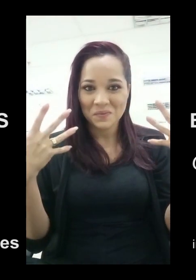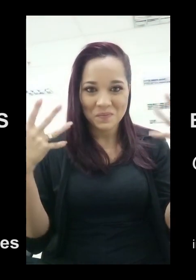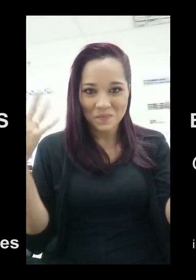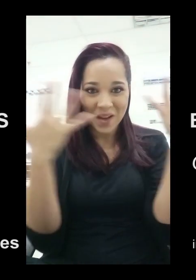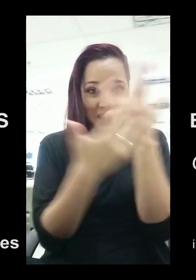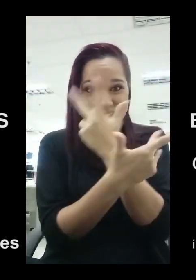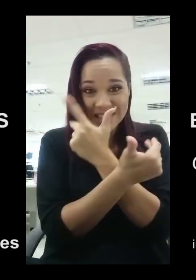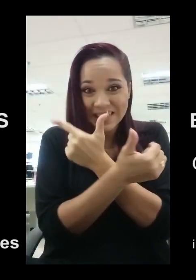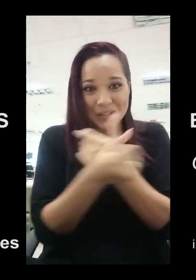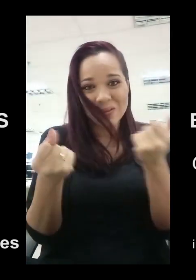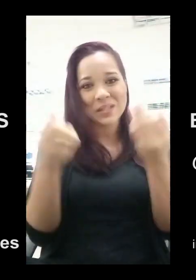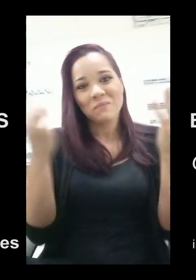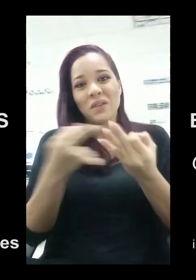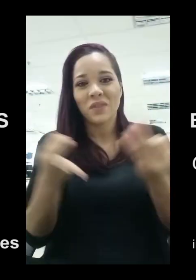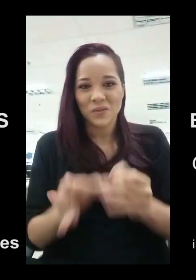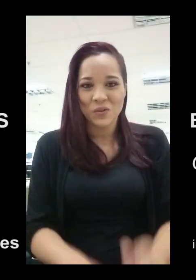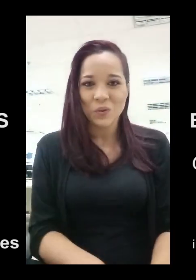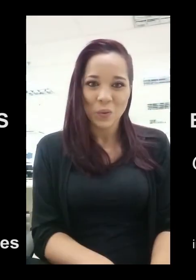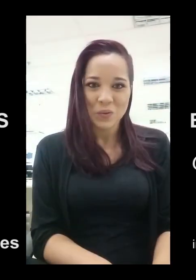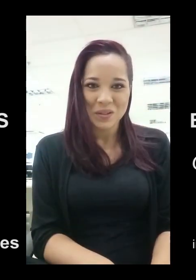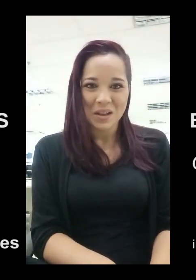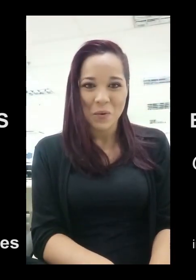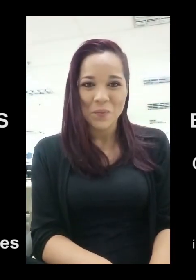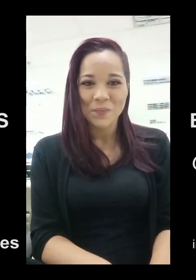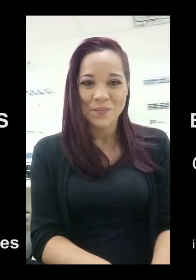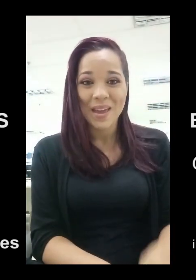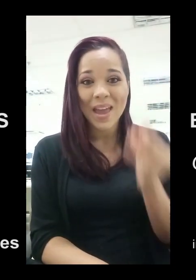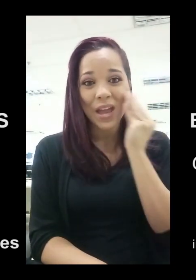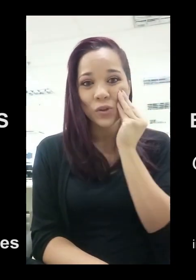mais lindos e perfeitos de todos, tá bom? Beijo!